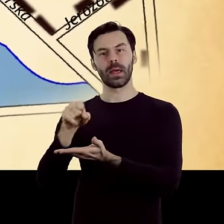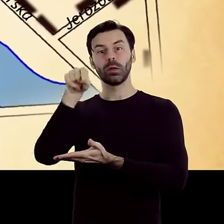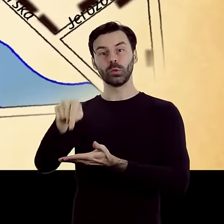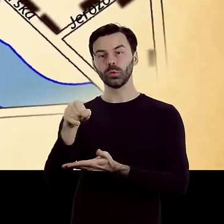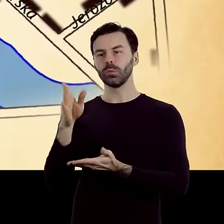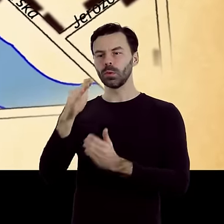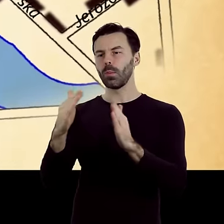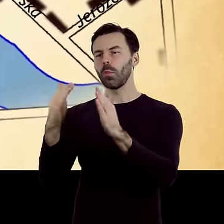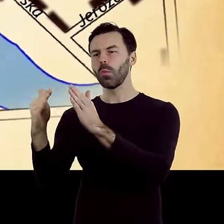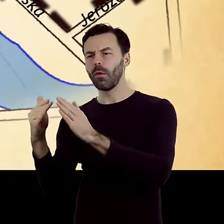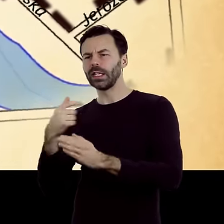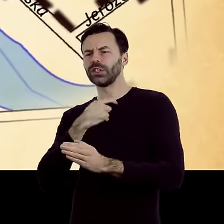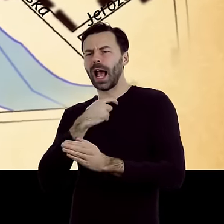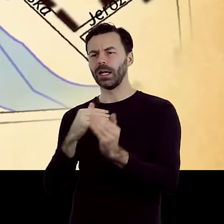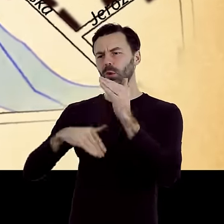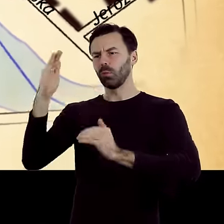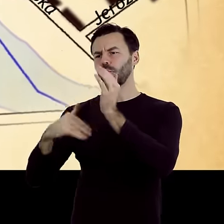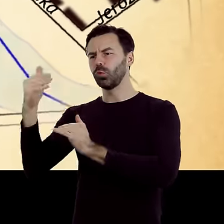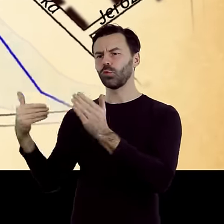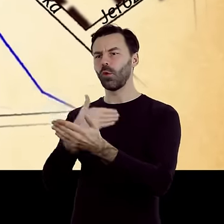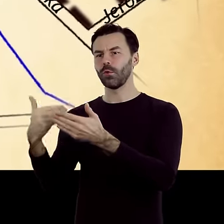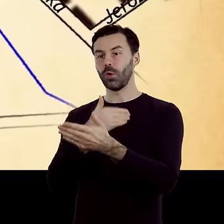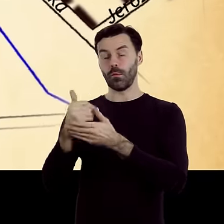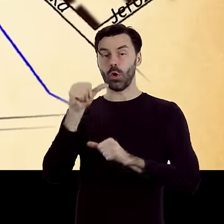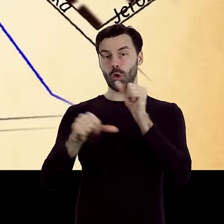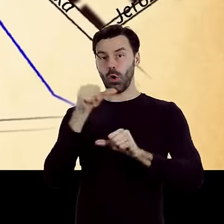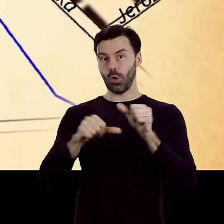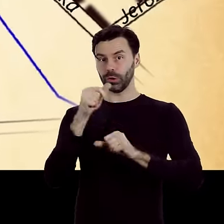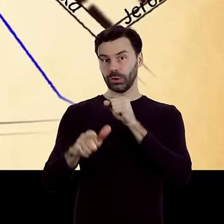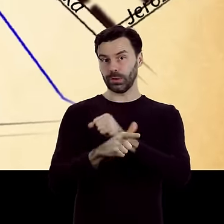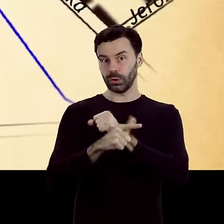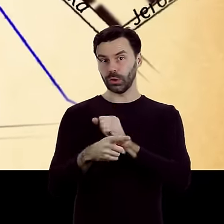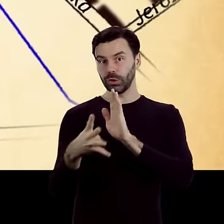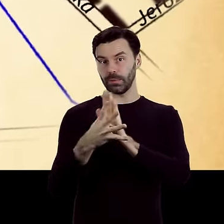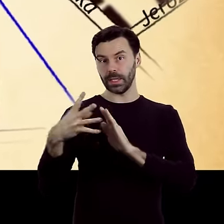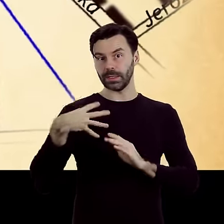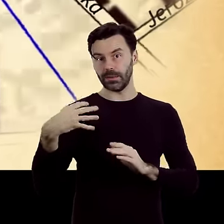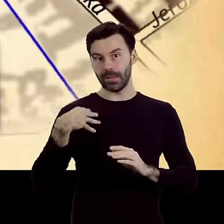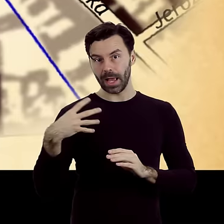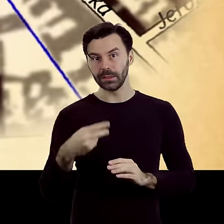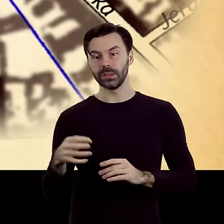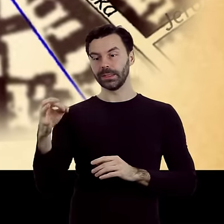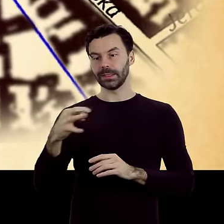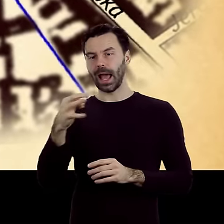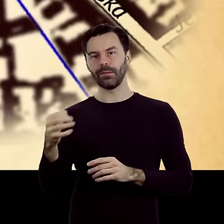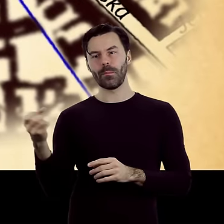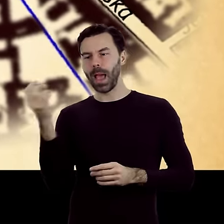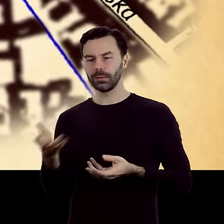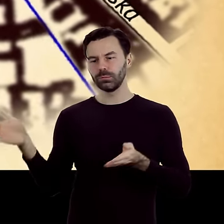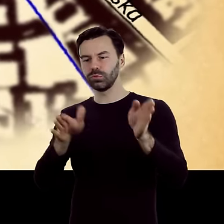szybko gęstniała. W połowie lat 70. XIX wieku zasypano staw, dzięki czemu zyskano więcej miejsca